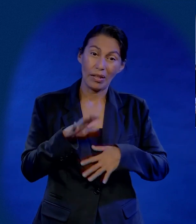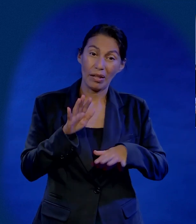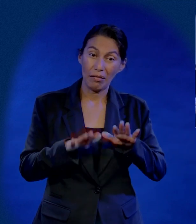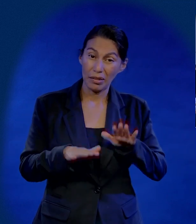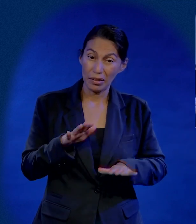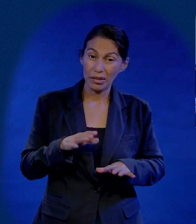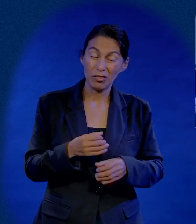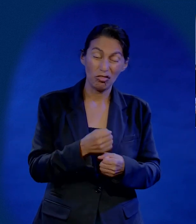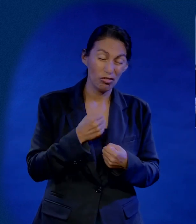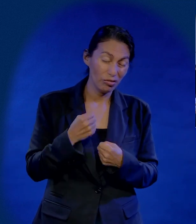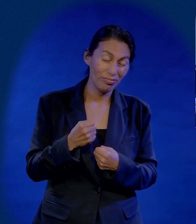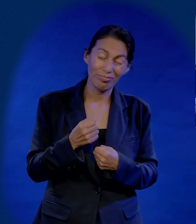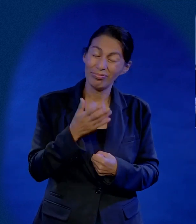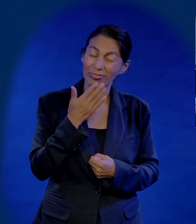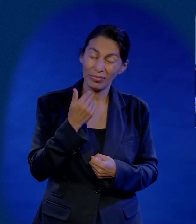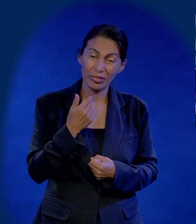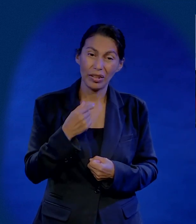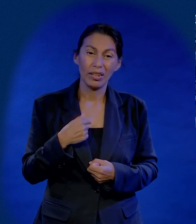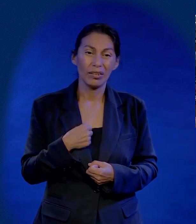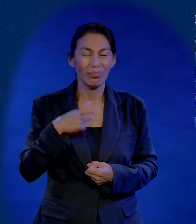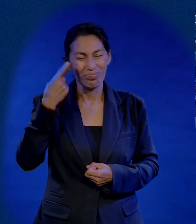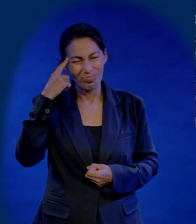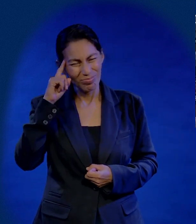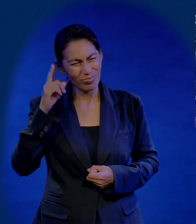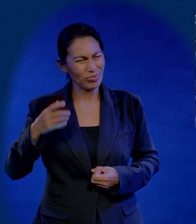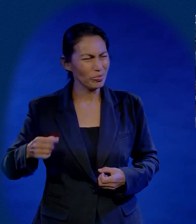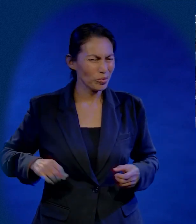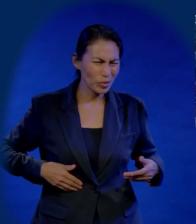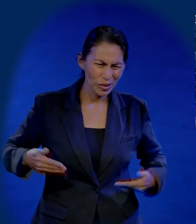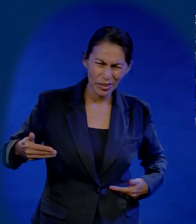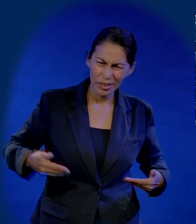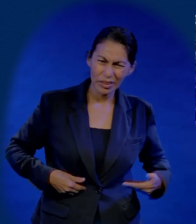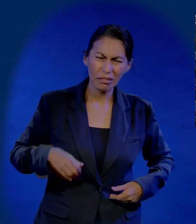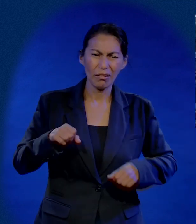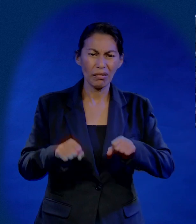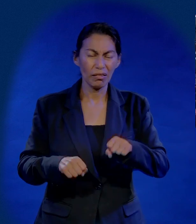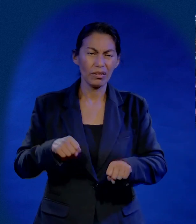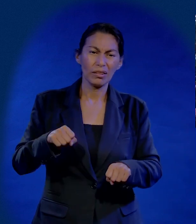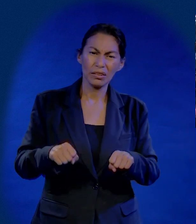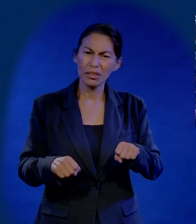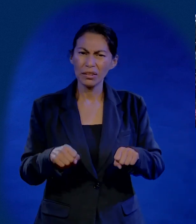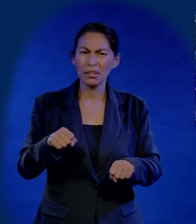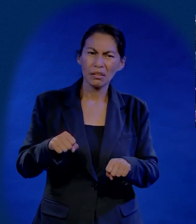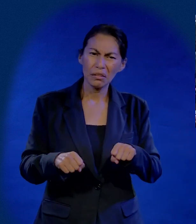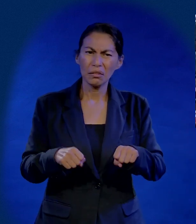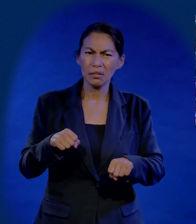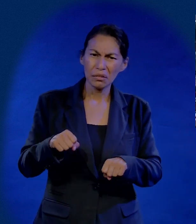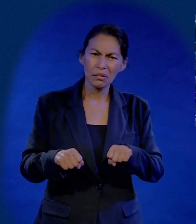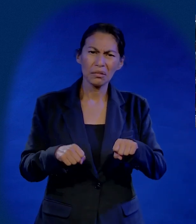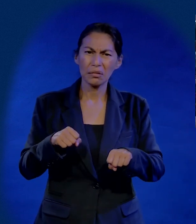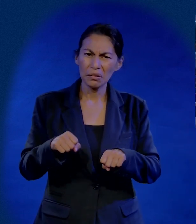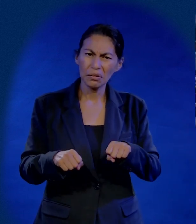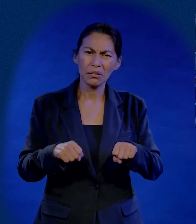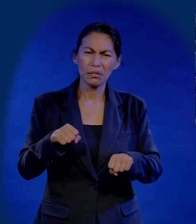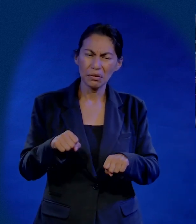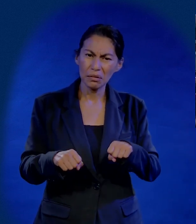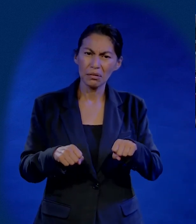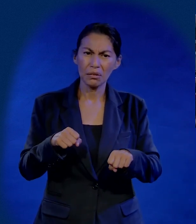estaba cansado, esa es la verdad. Llega un momento cuando las fuerzas ya no te dan. Y ahí venía de malas en el triciclo, rápido, porque tenía que